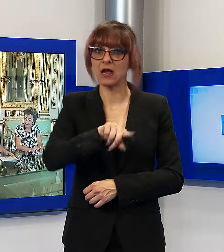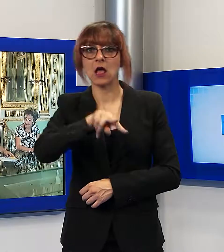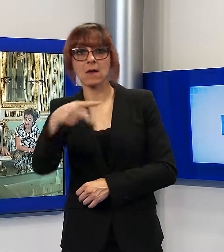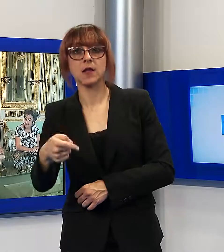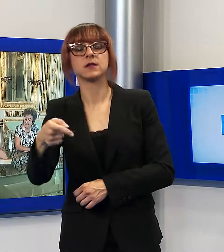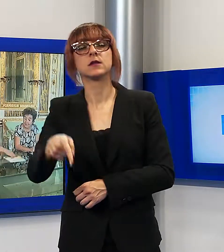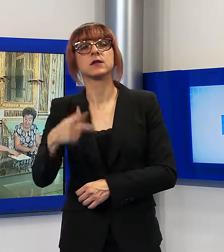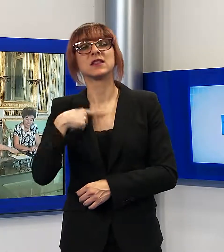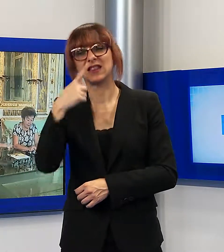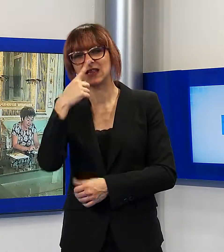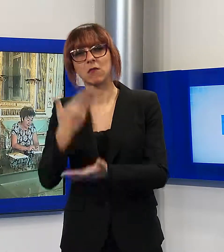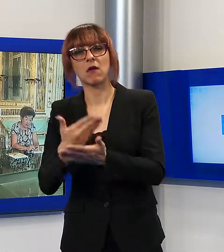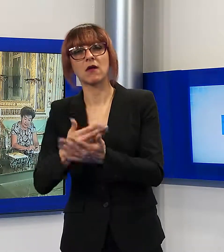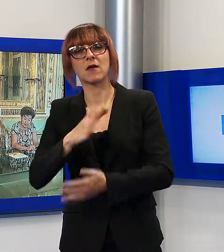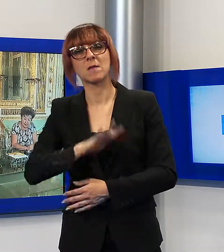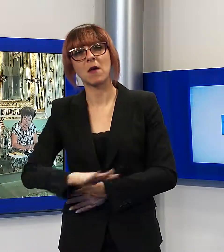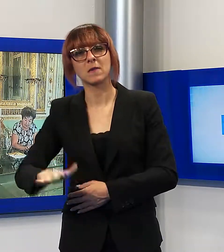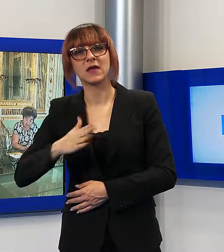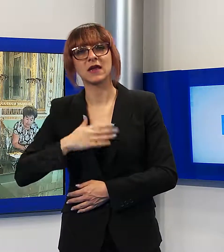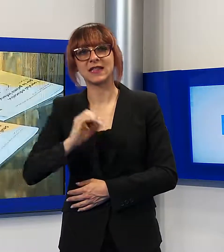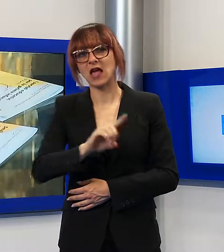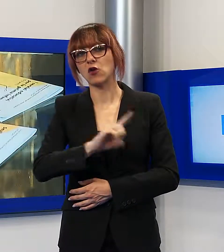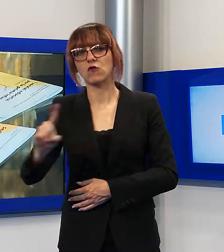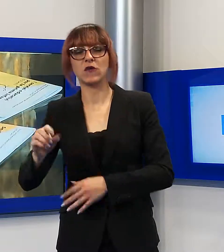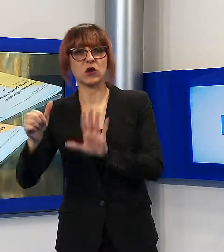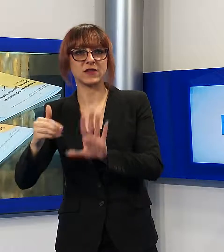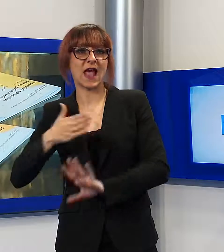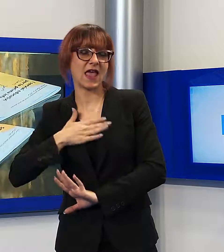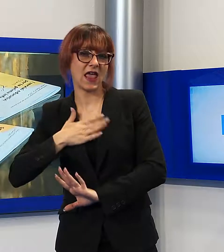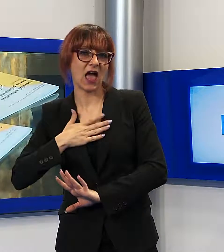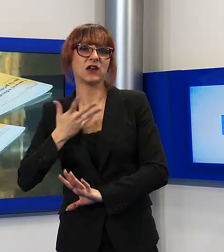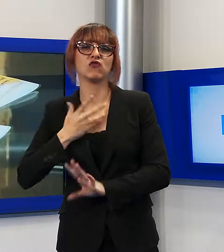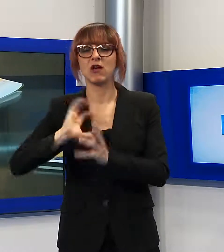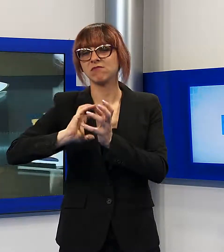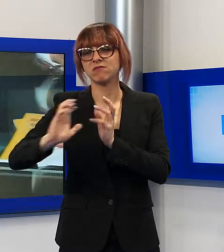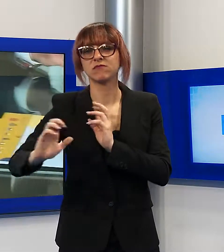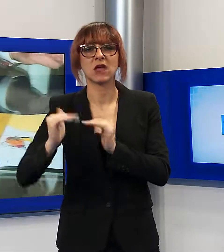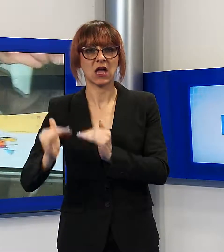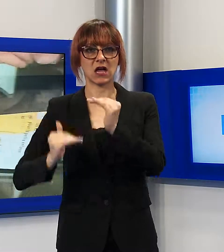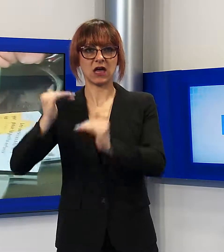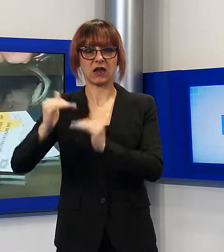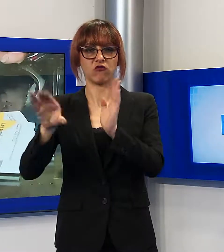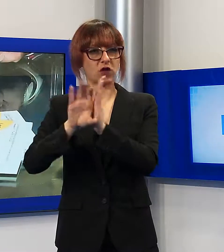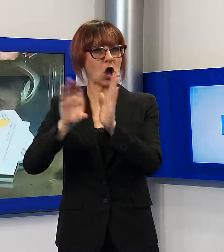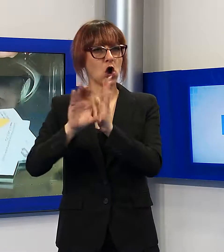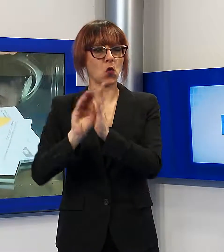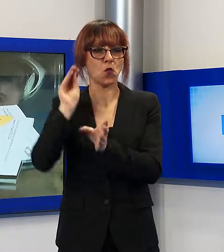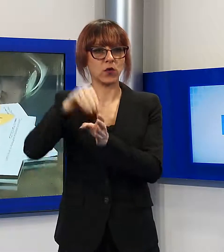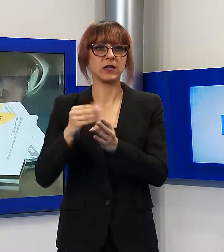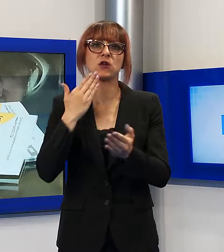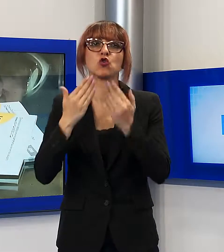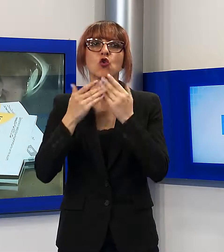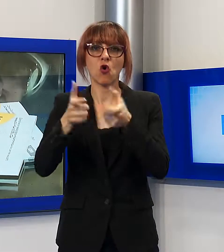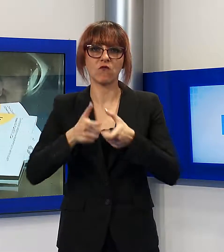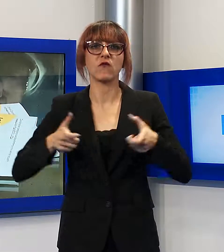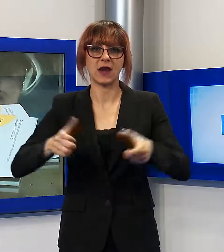si rivolge invece alla fascia 0 a 6 anni e presenta le numerose possibilità di crescita presenti nei comuni che compongono la conferenza,